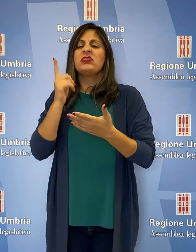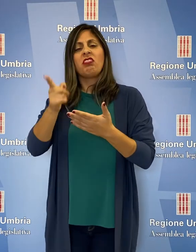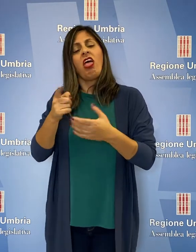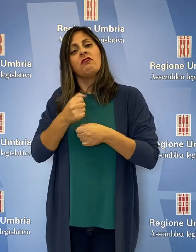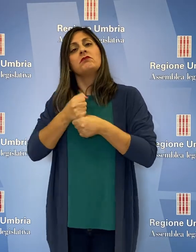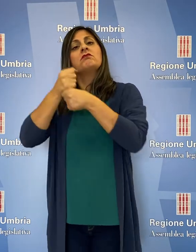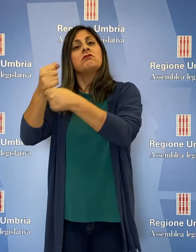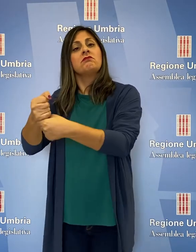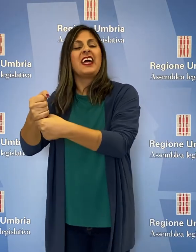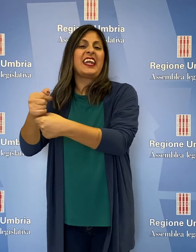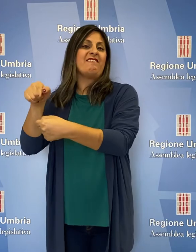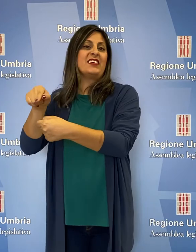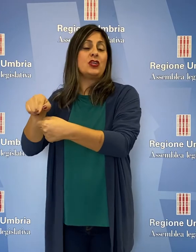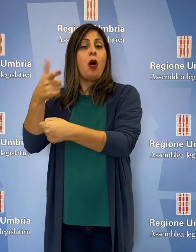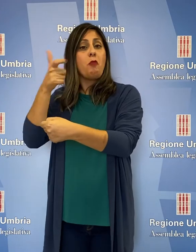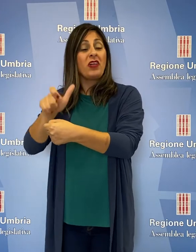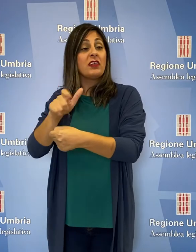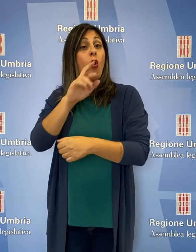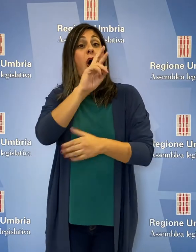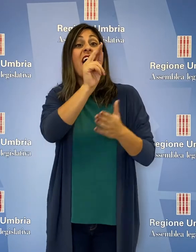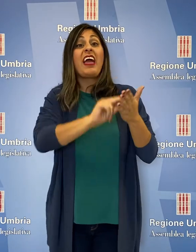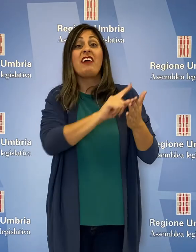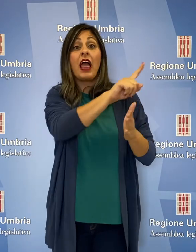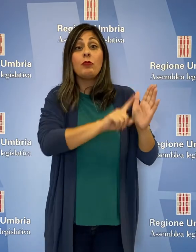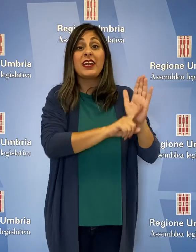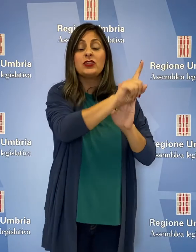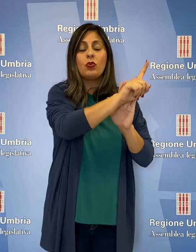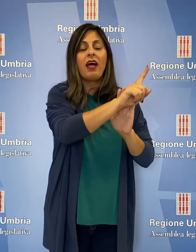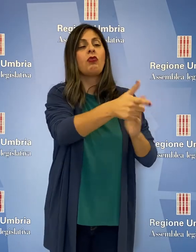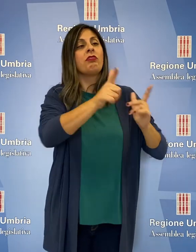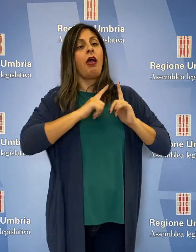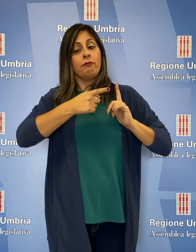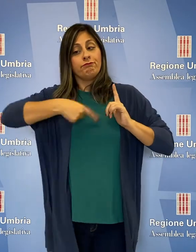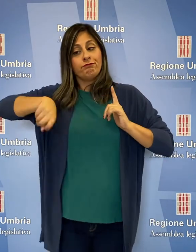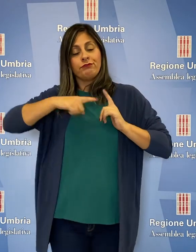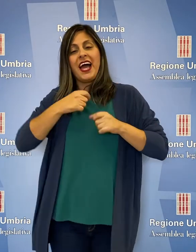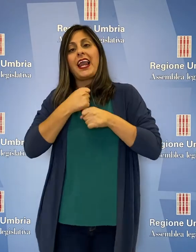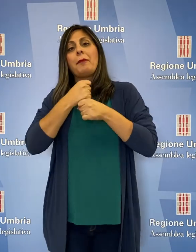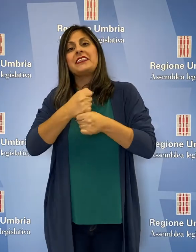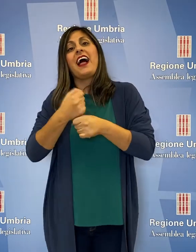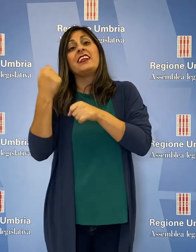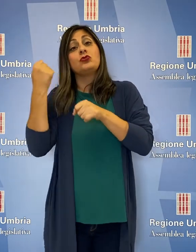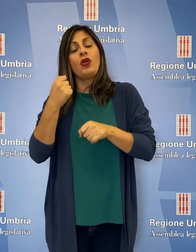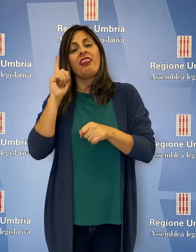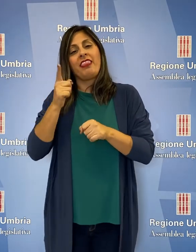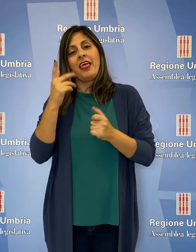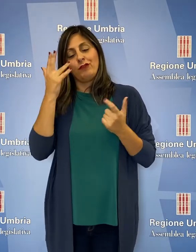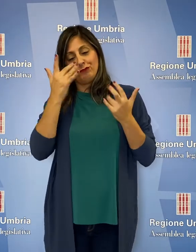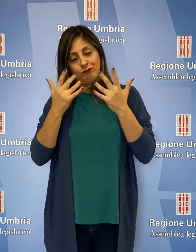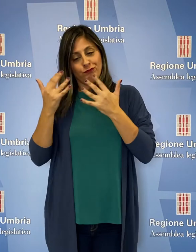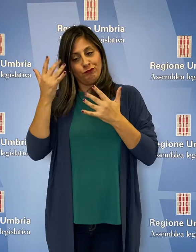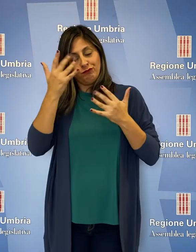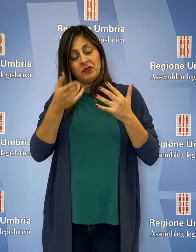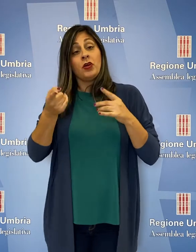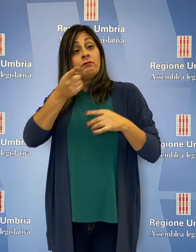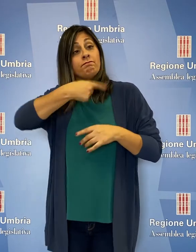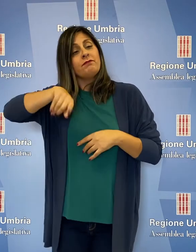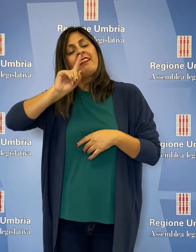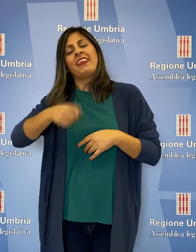dichiarando che quanto accaduto con il referendum ci interroga come rappresentanti istituzionali e la risposta, detto anche da parte nostra,